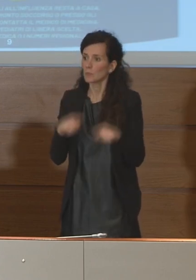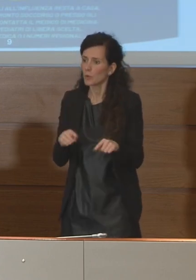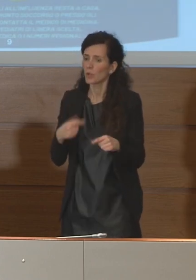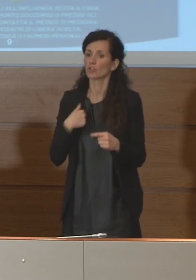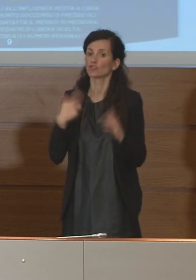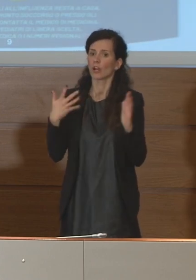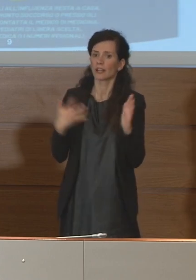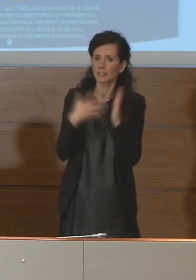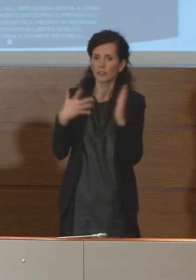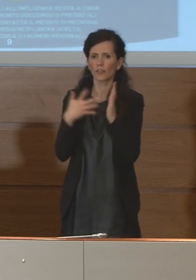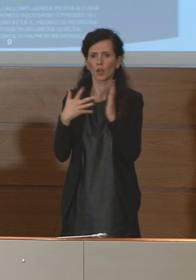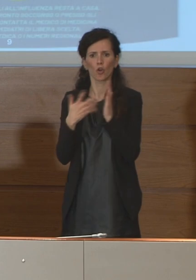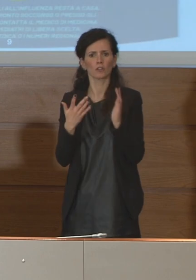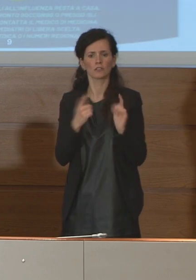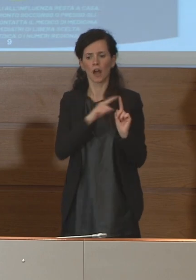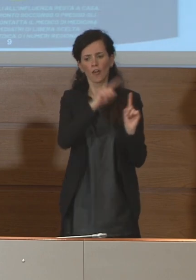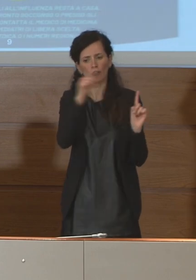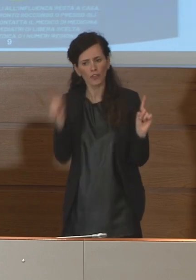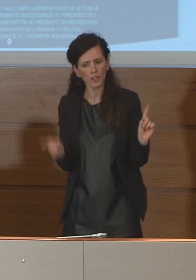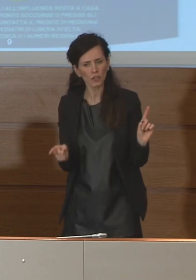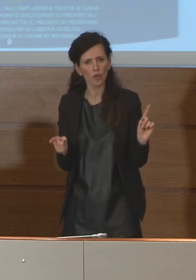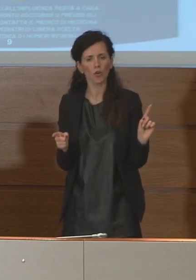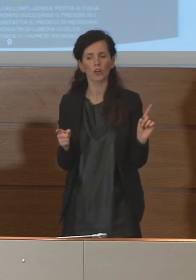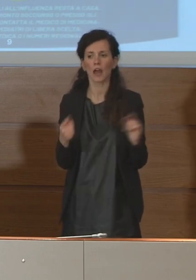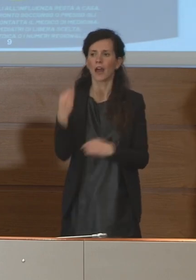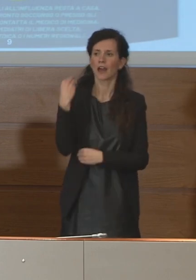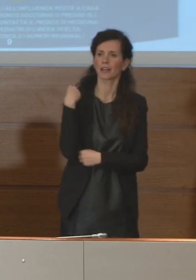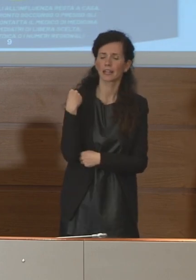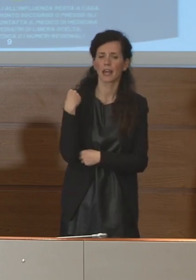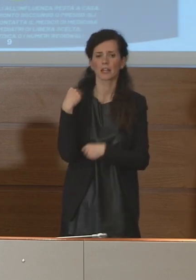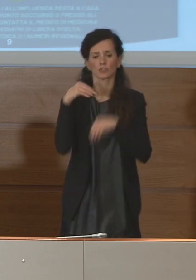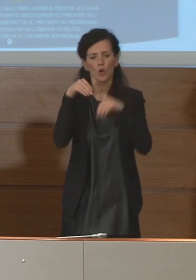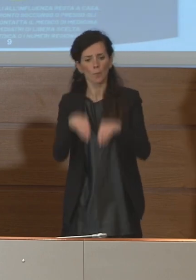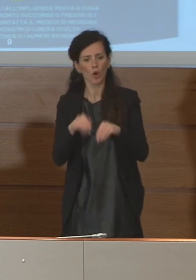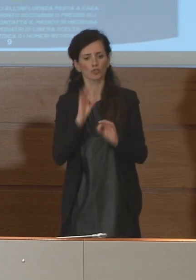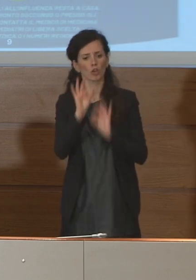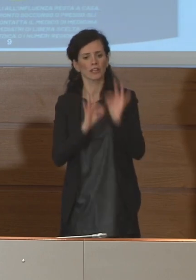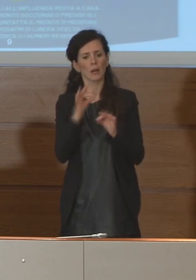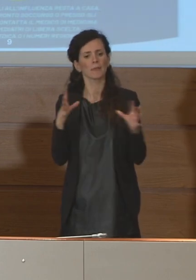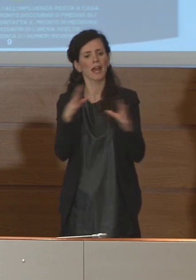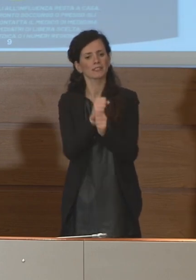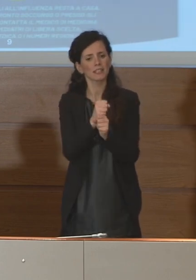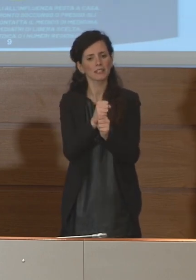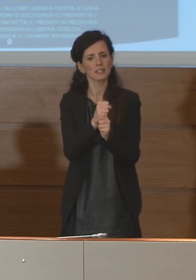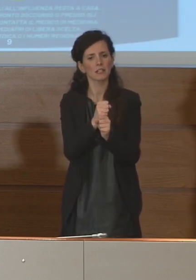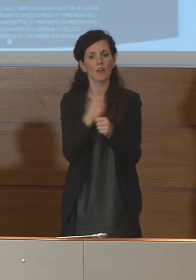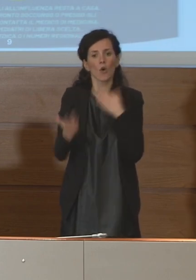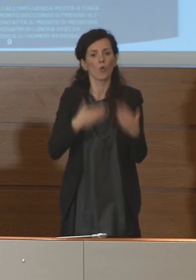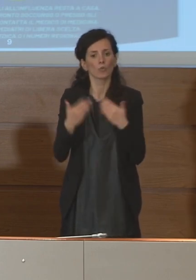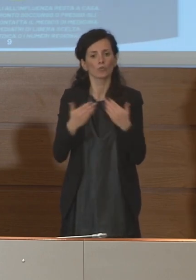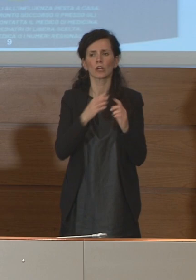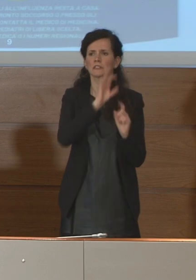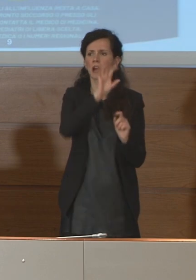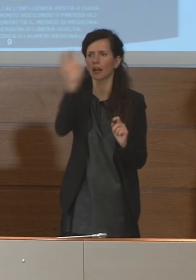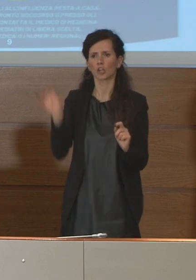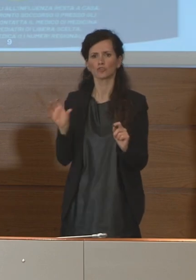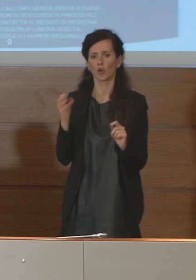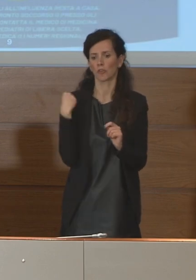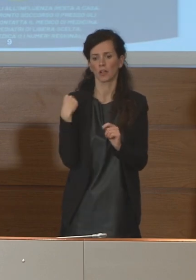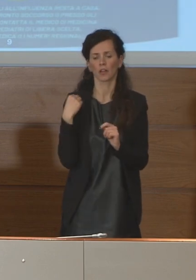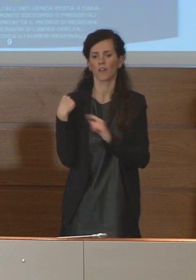delle difficoltà non c'è stato una richiesta di posti in terapia intensiva in altre regioni.